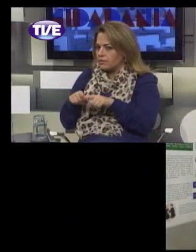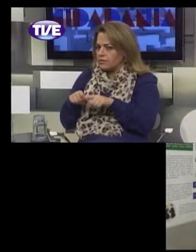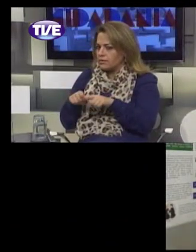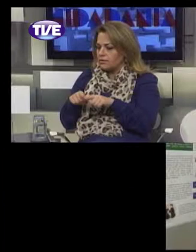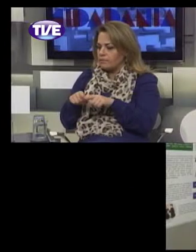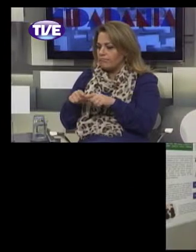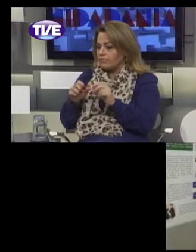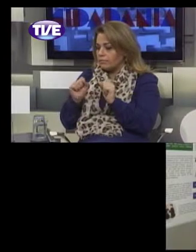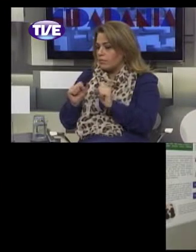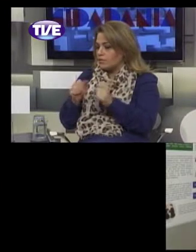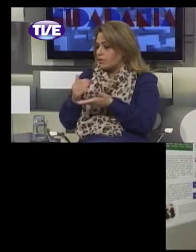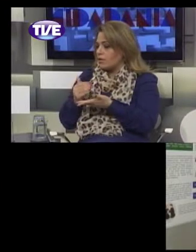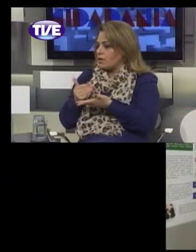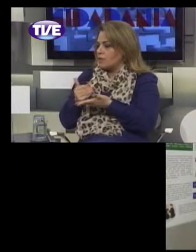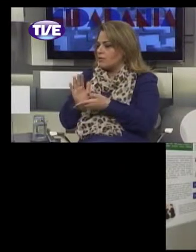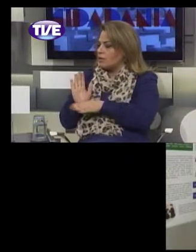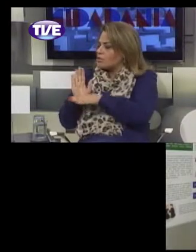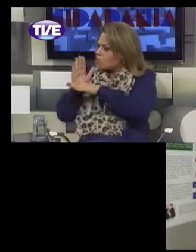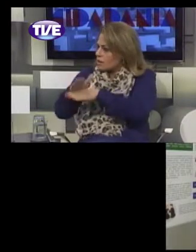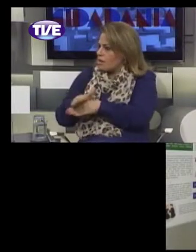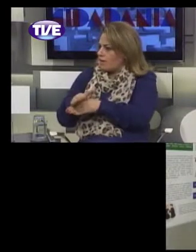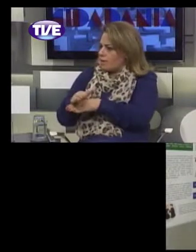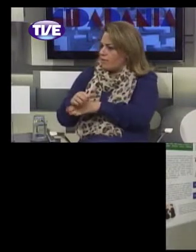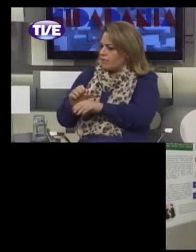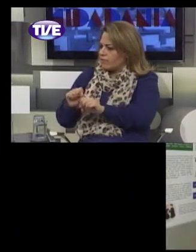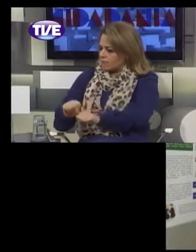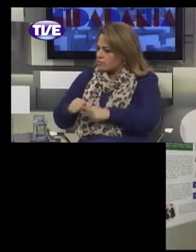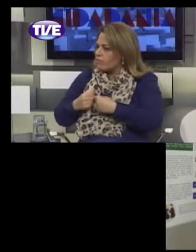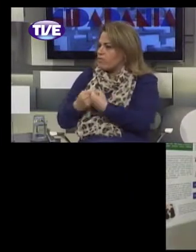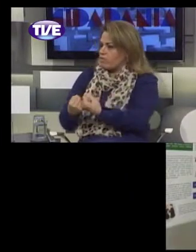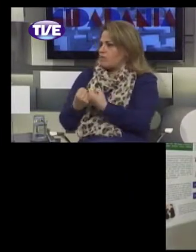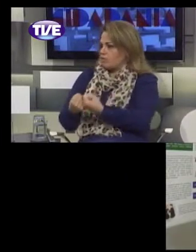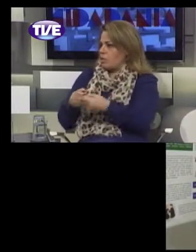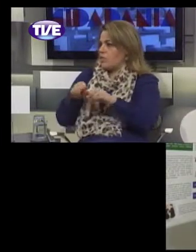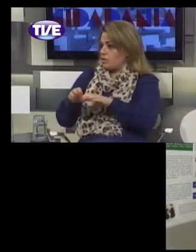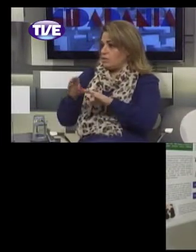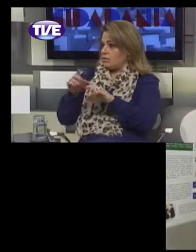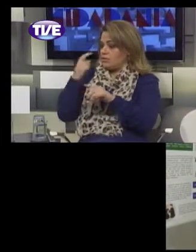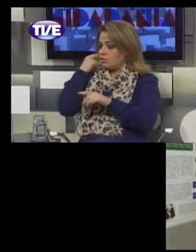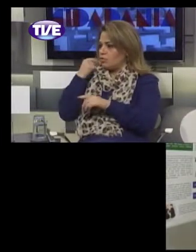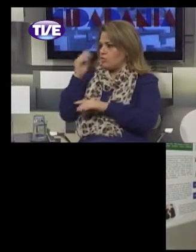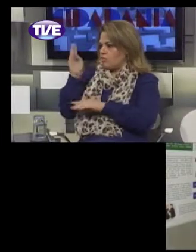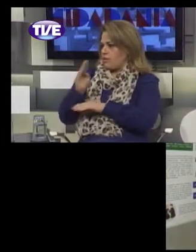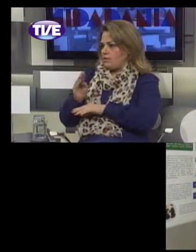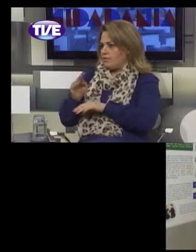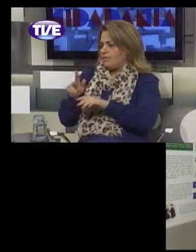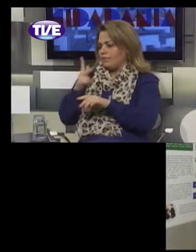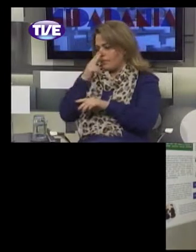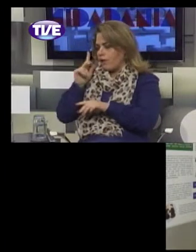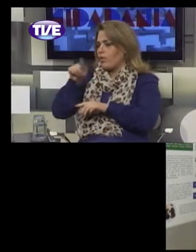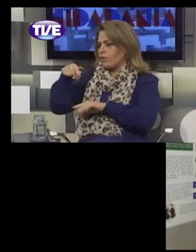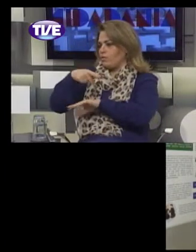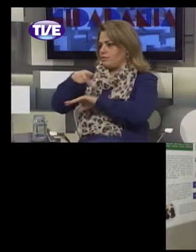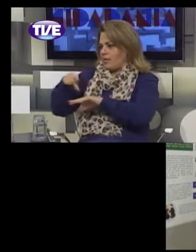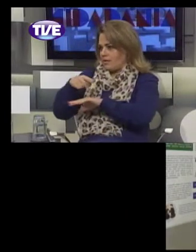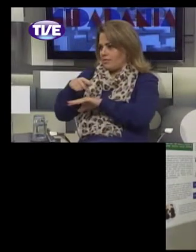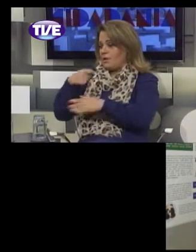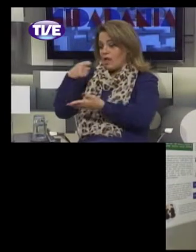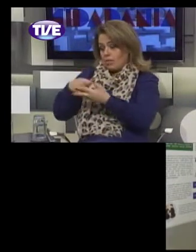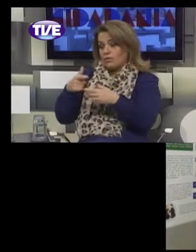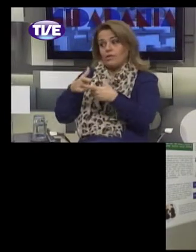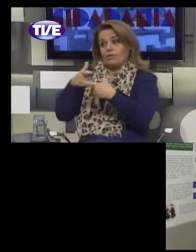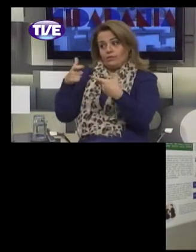contribuir, consolidar com a educação de surdos, não só no Brasil, como em todos os países. A luta é muito